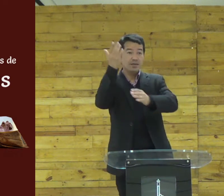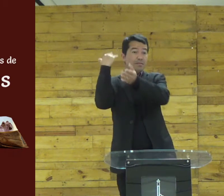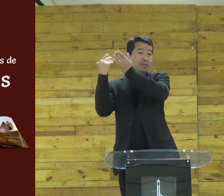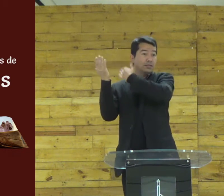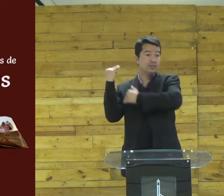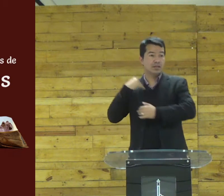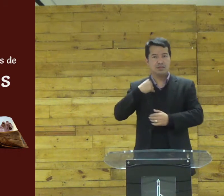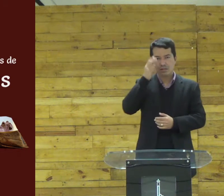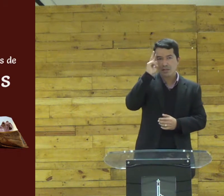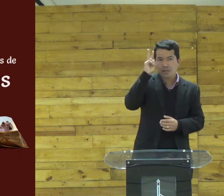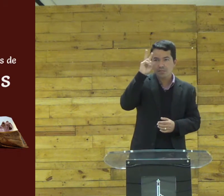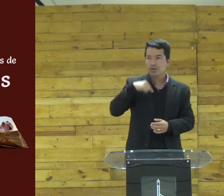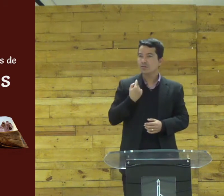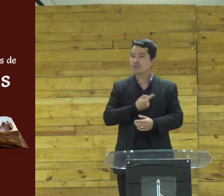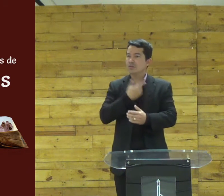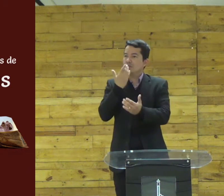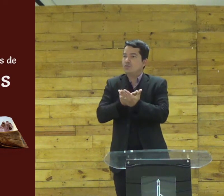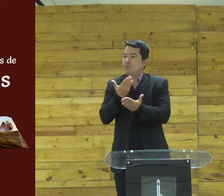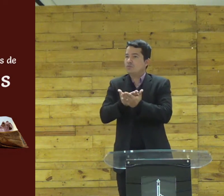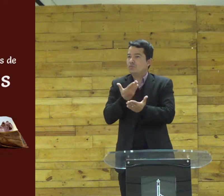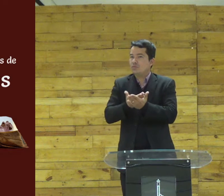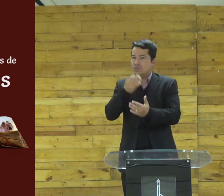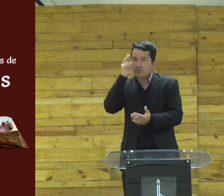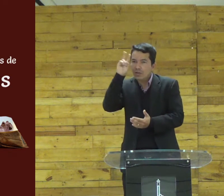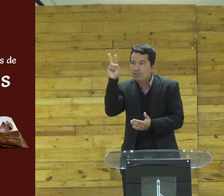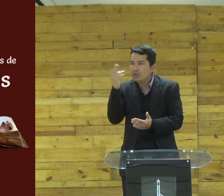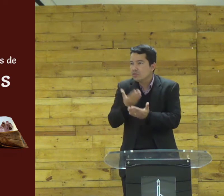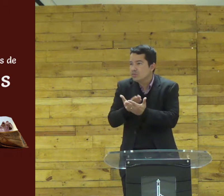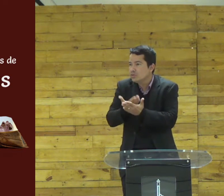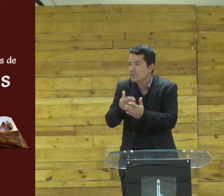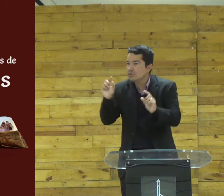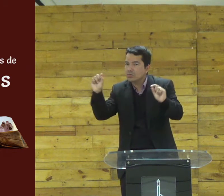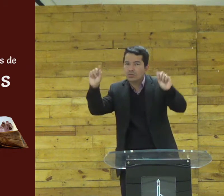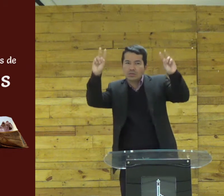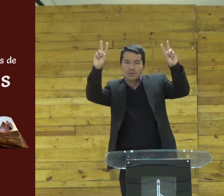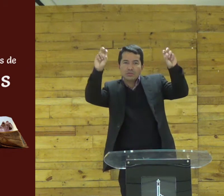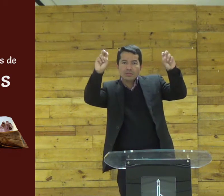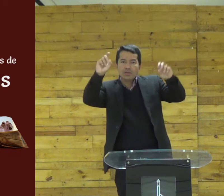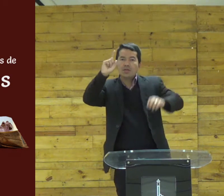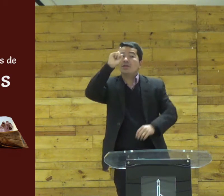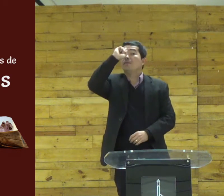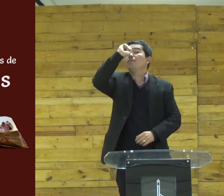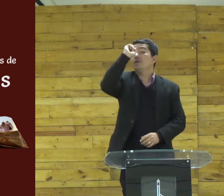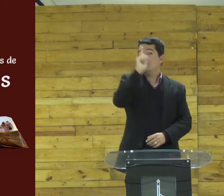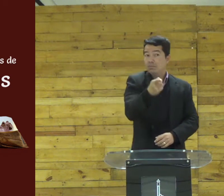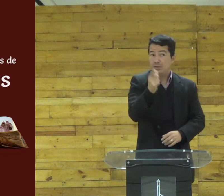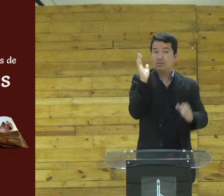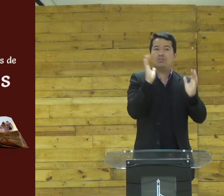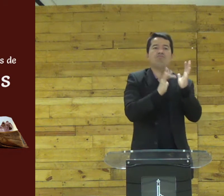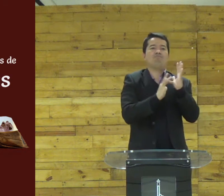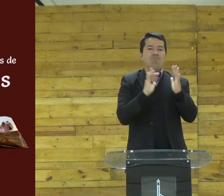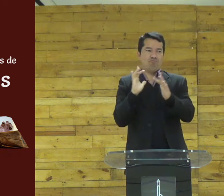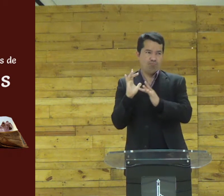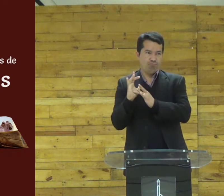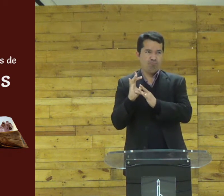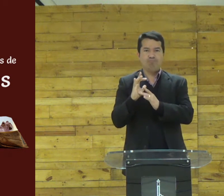na semana passada eu lembro que nós fizemos um estudo, você se lembra do que a gente falou? isso, nós falamos sobre os